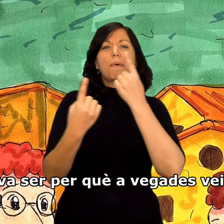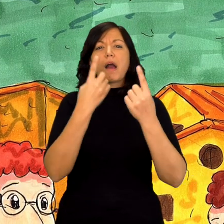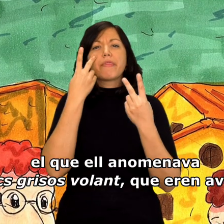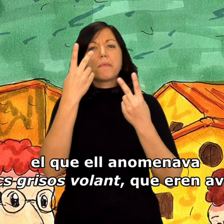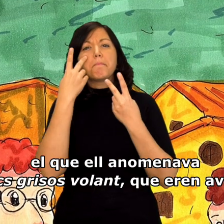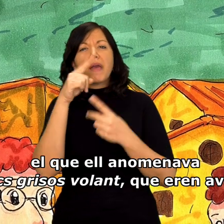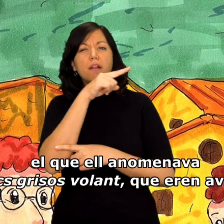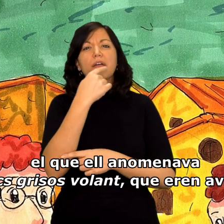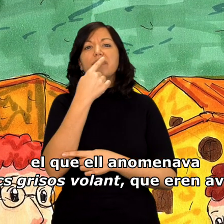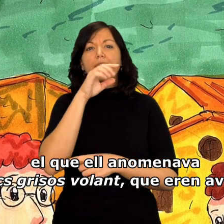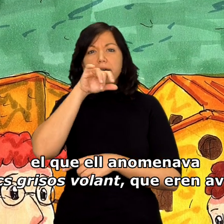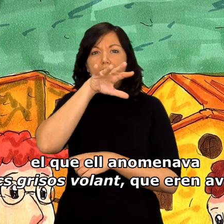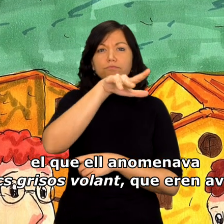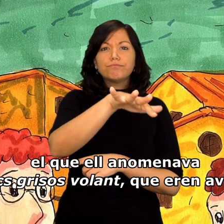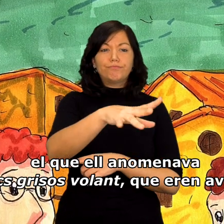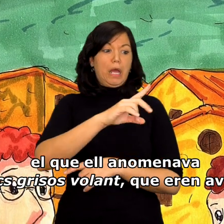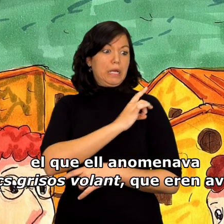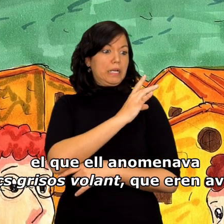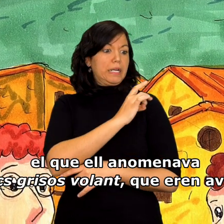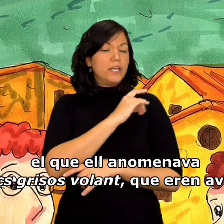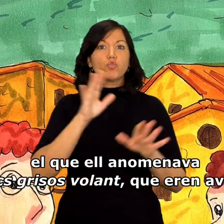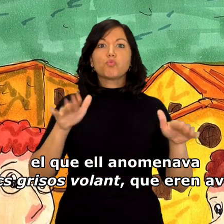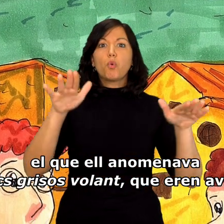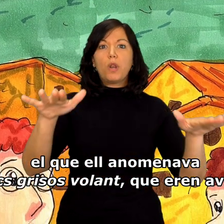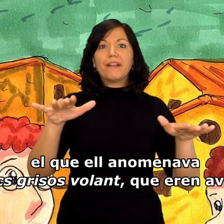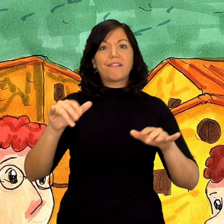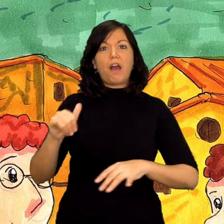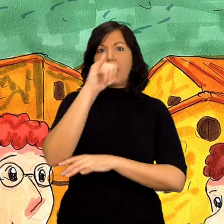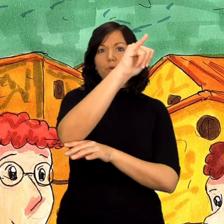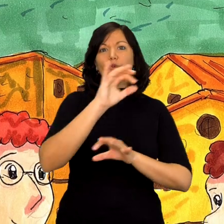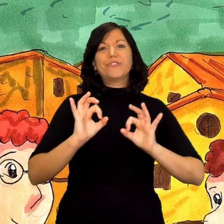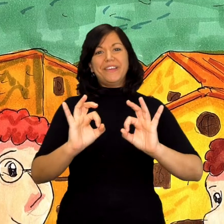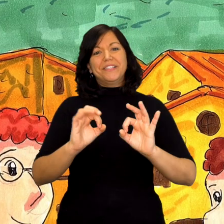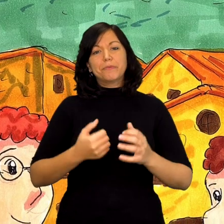vegades veia el que ell anomenava dracs grisos volant, que eren avions.